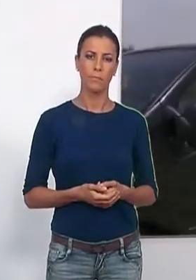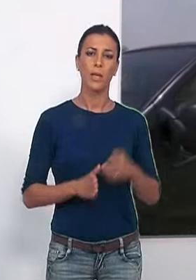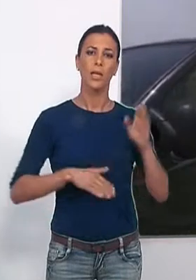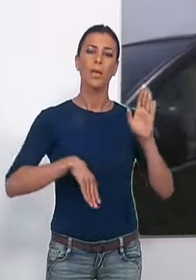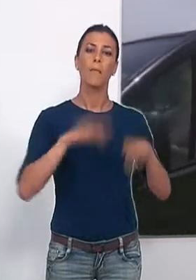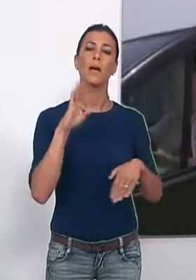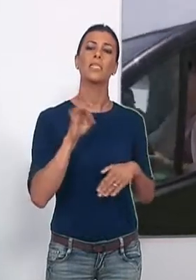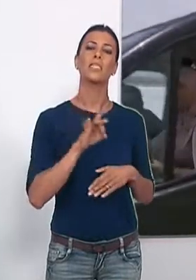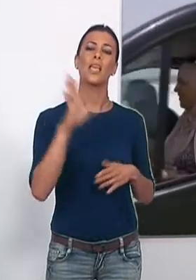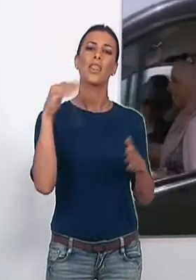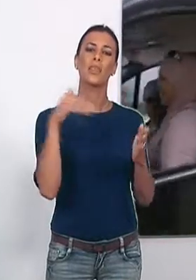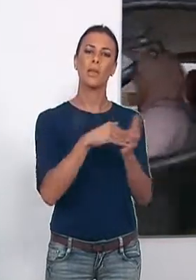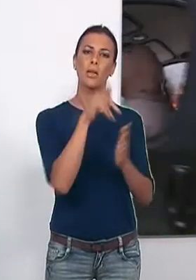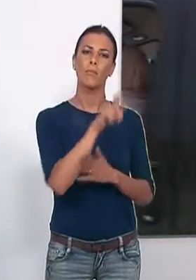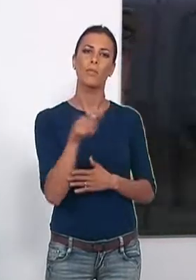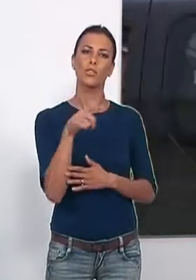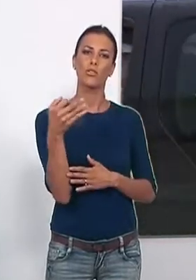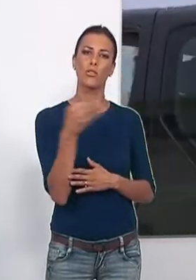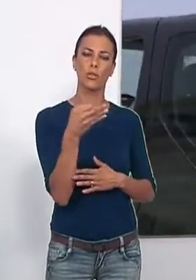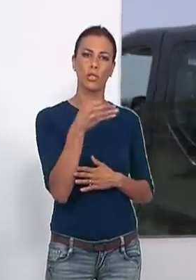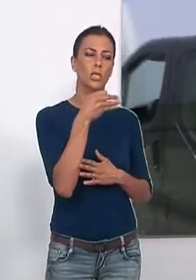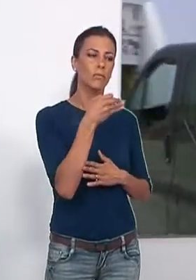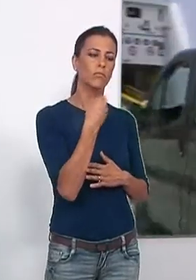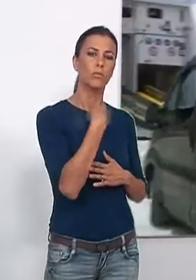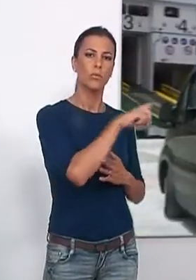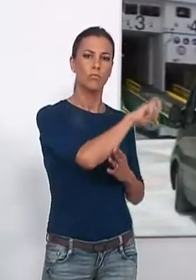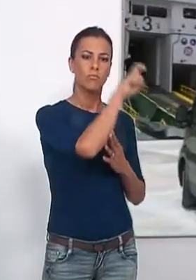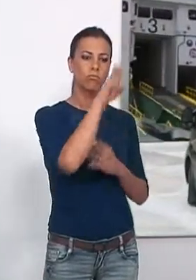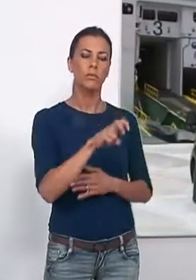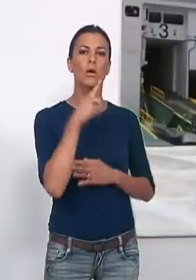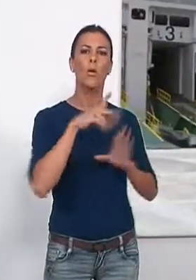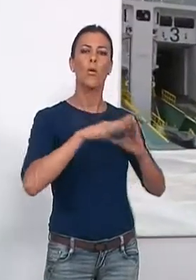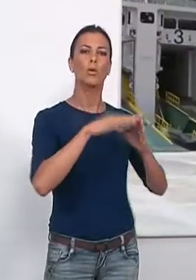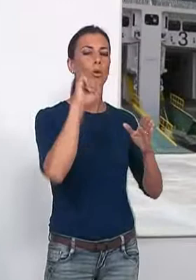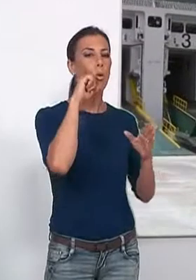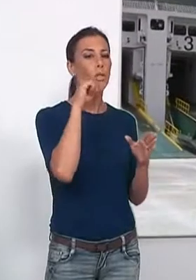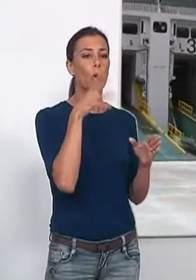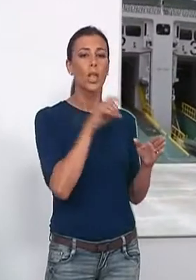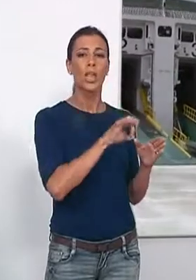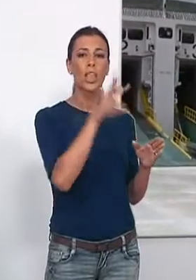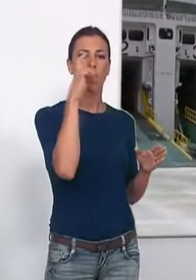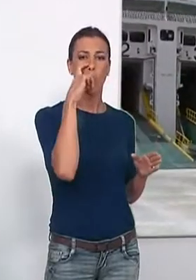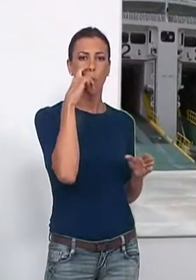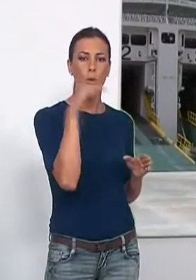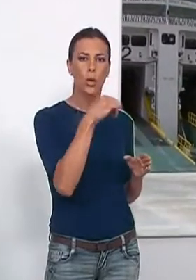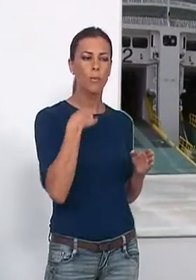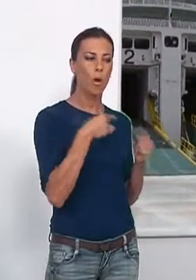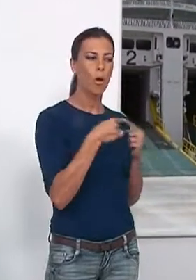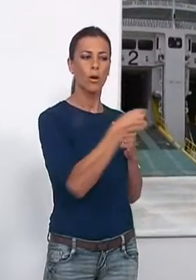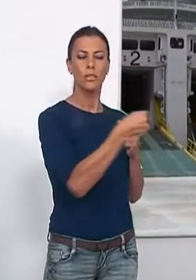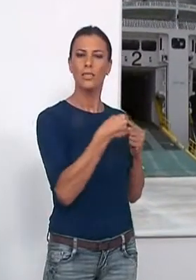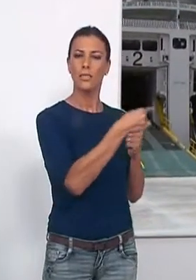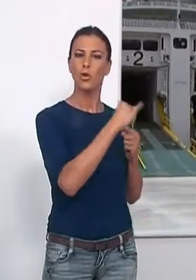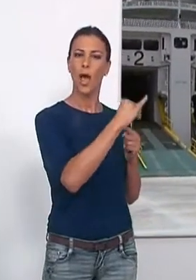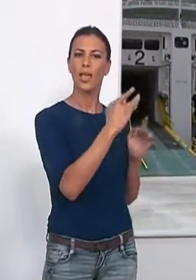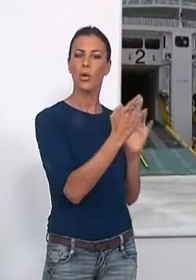Más de 15.000 personas han embarcado en el puerto de Motril desde que el 15 de junio arrancara la operación Paso